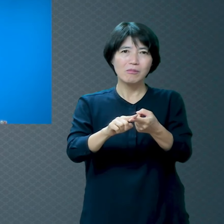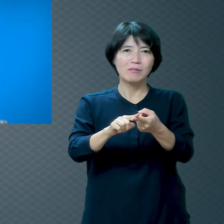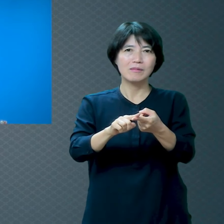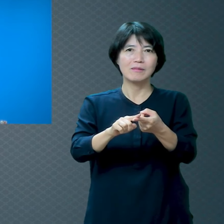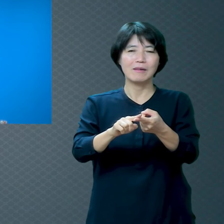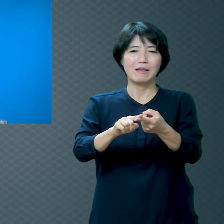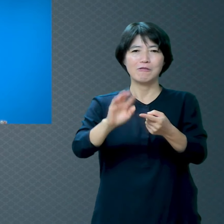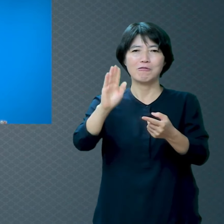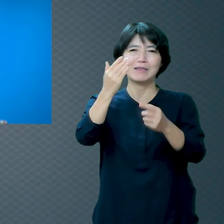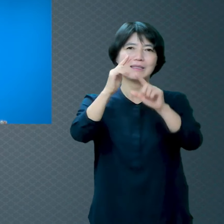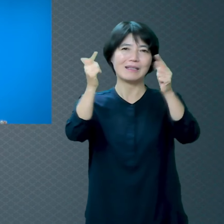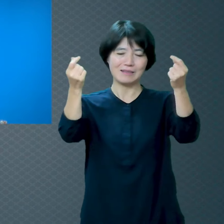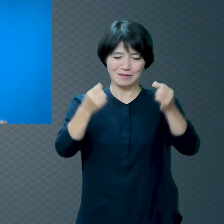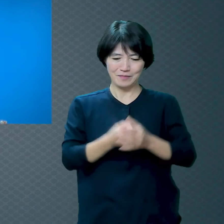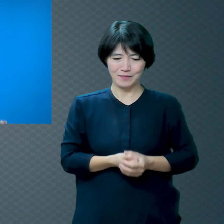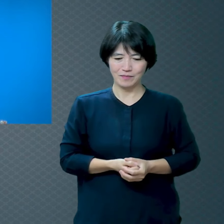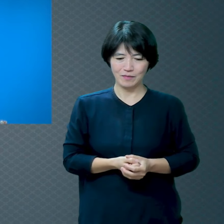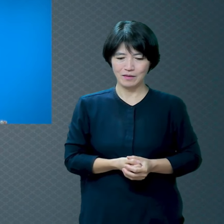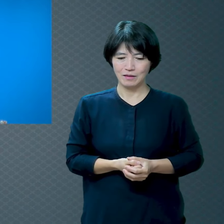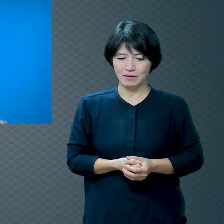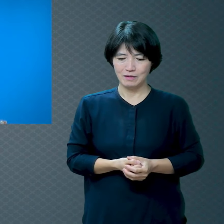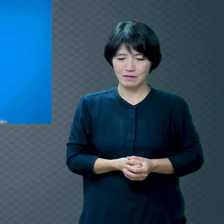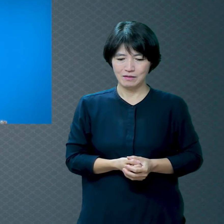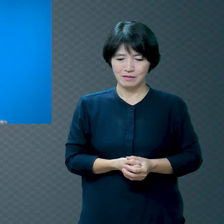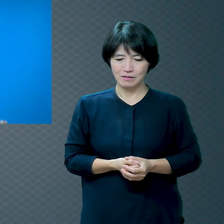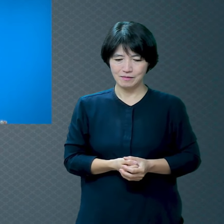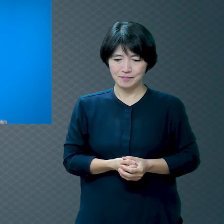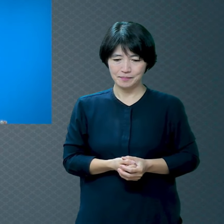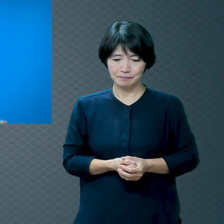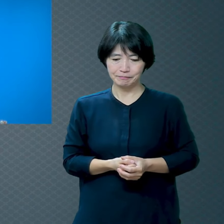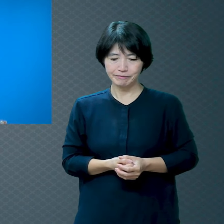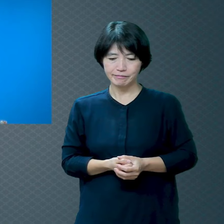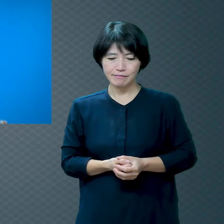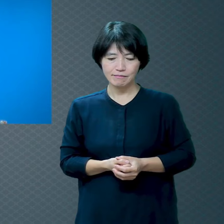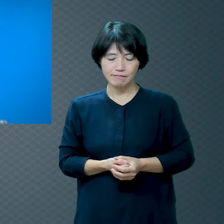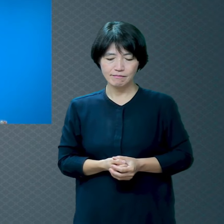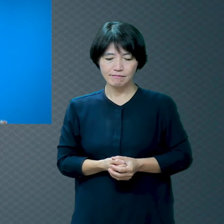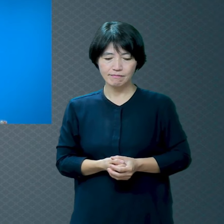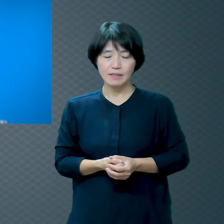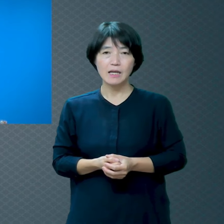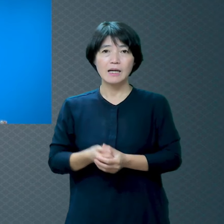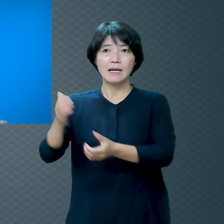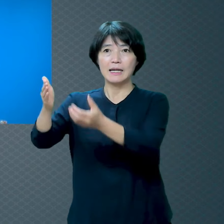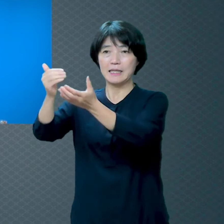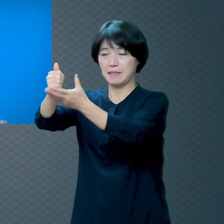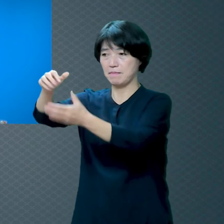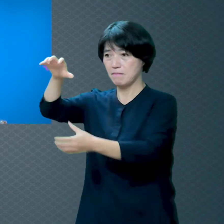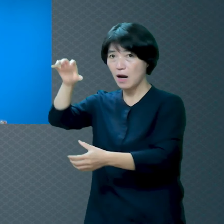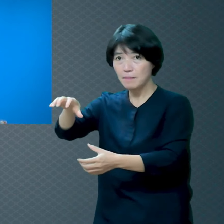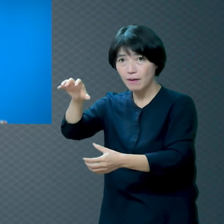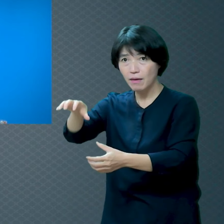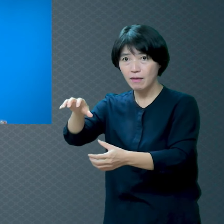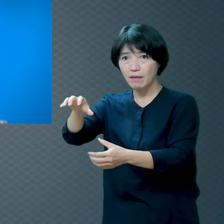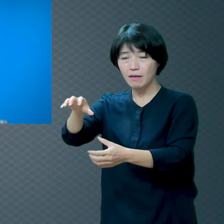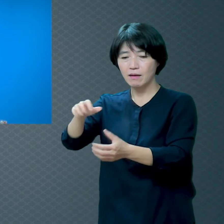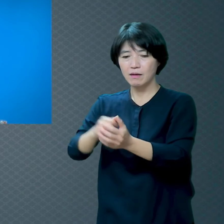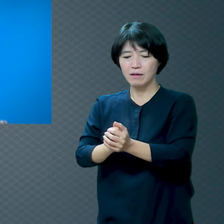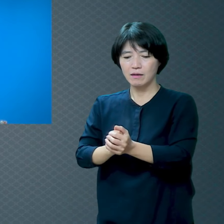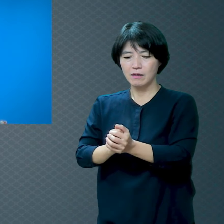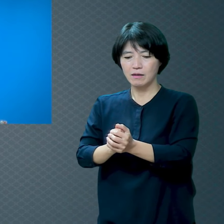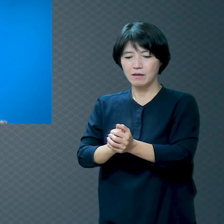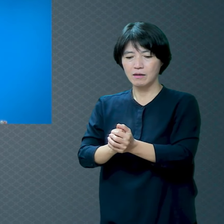너희를 학대하는 자들에게는 권세가 있는데 그 권세자 앞에서 고통받는 사람들은